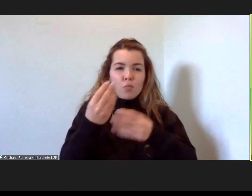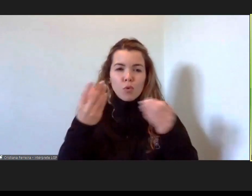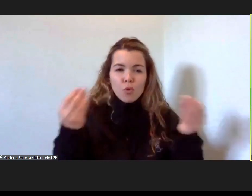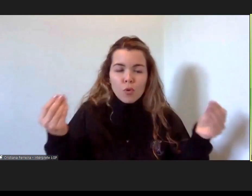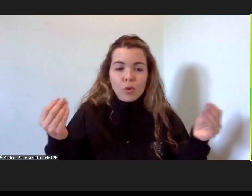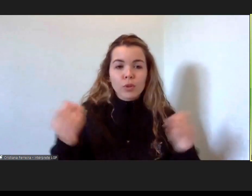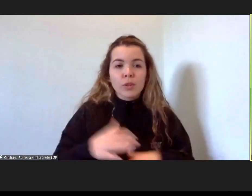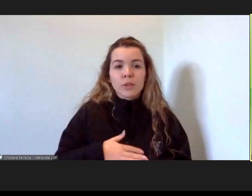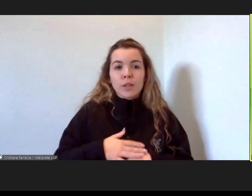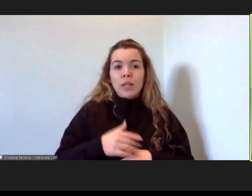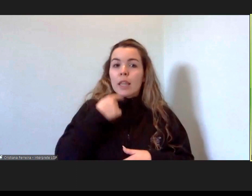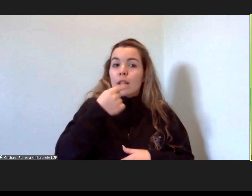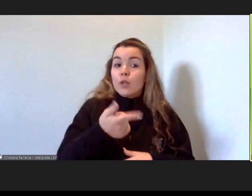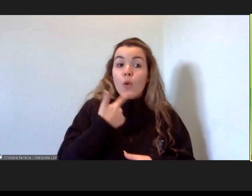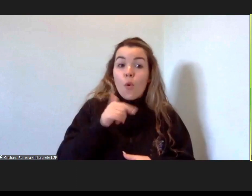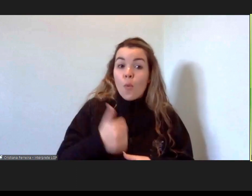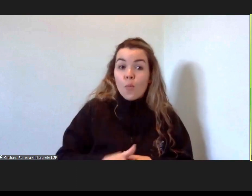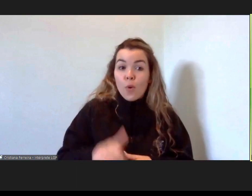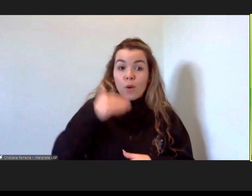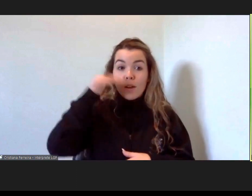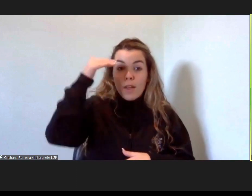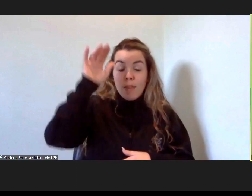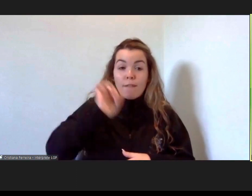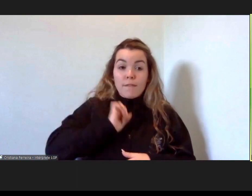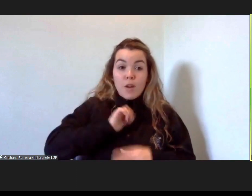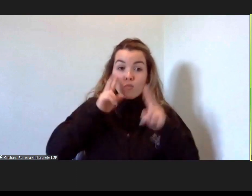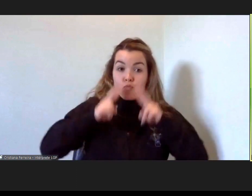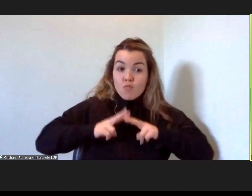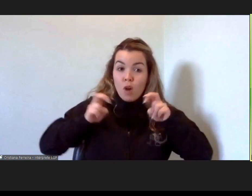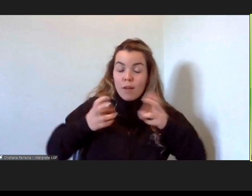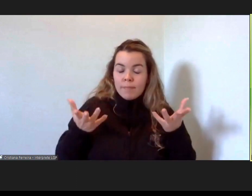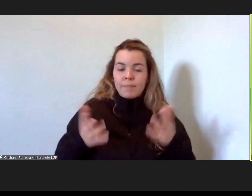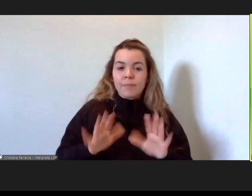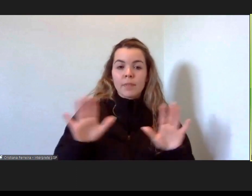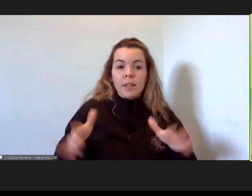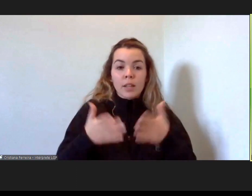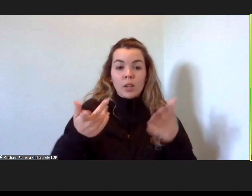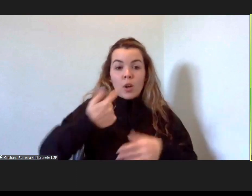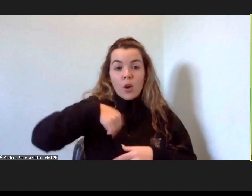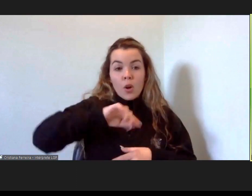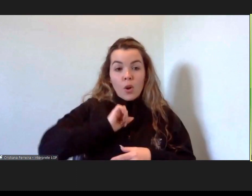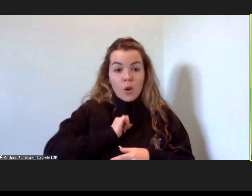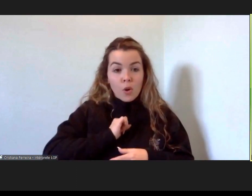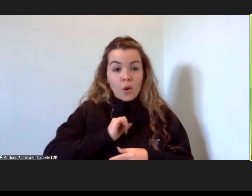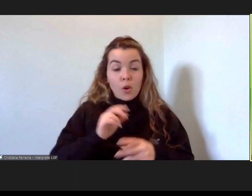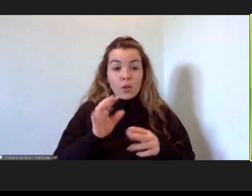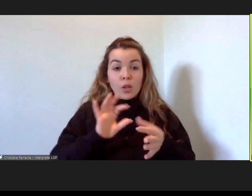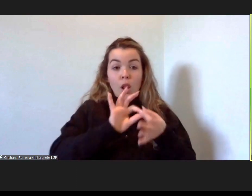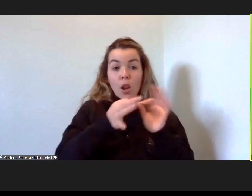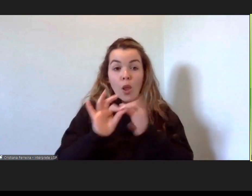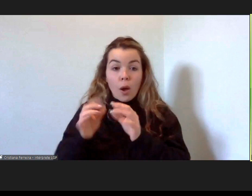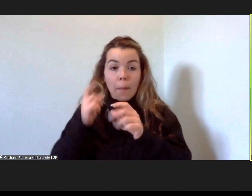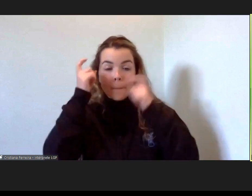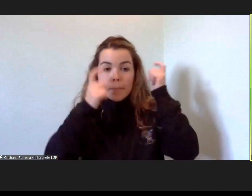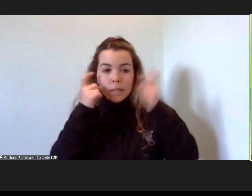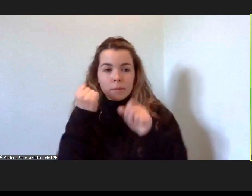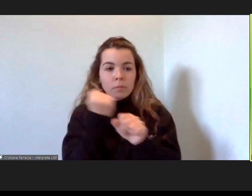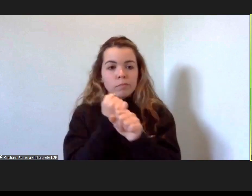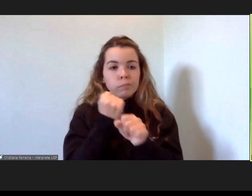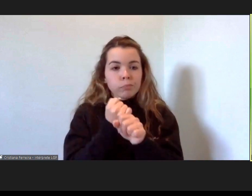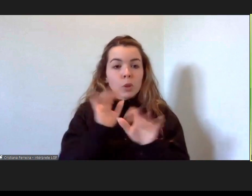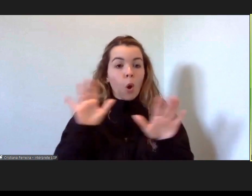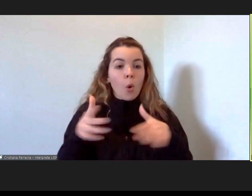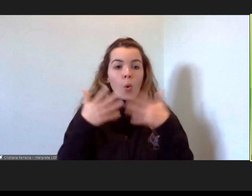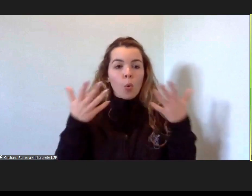Há muito tempo e, de facto, a nossa lógica de funcionamento é uma